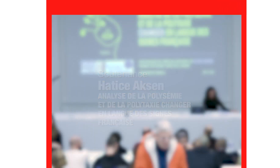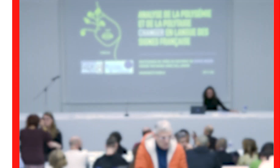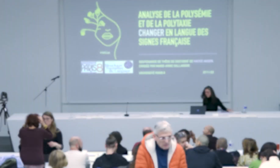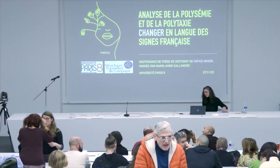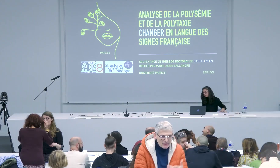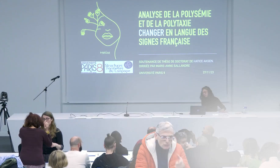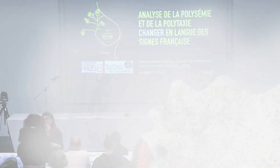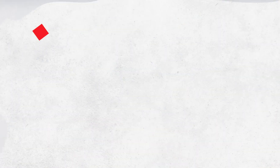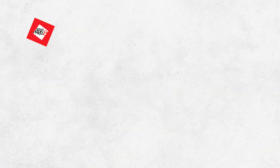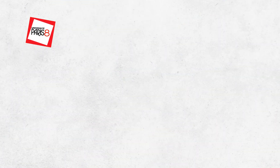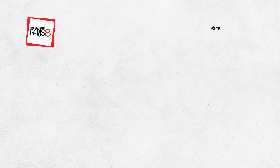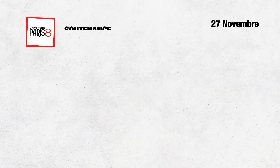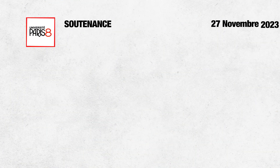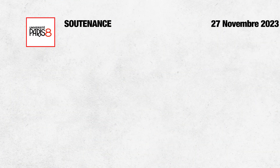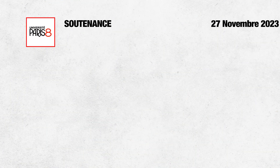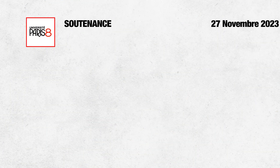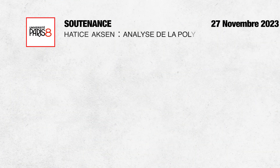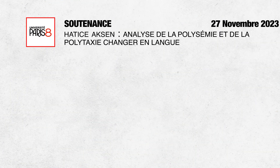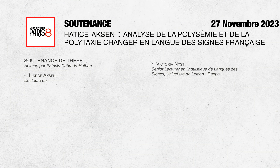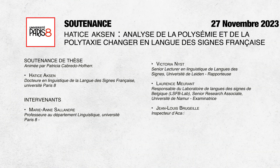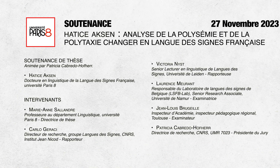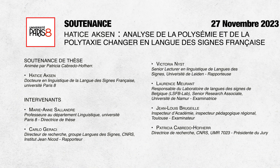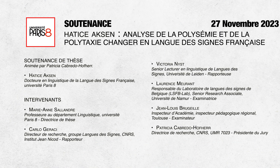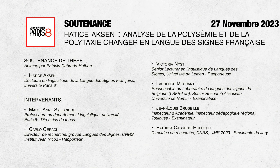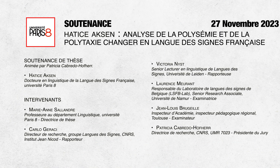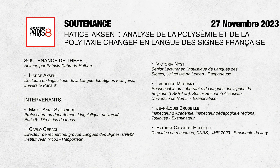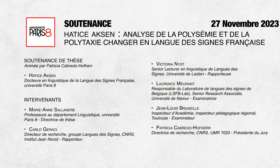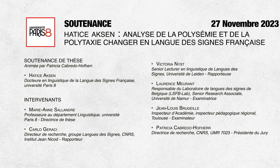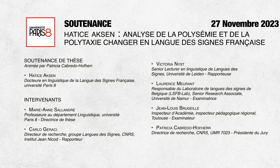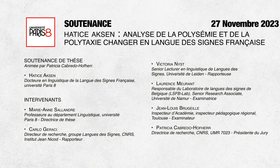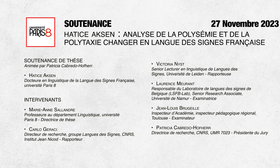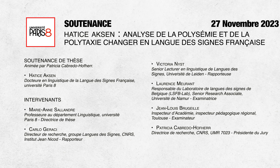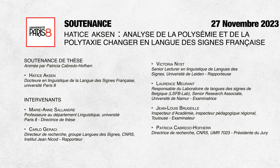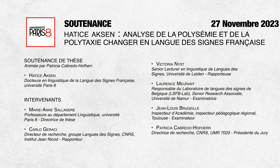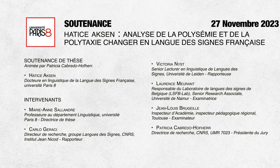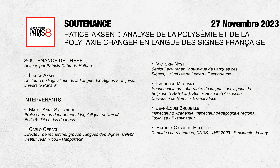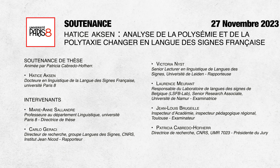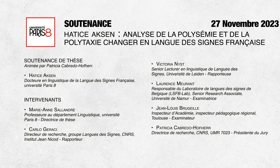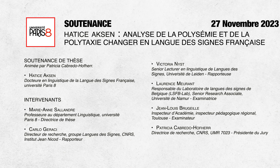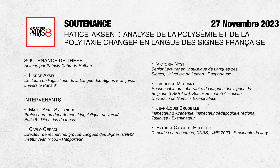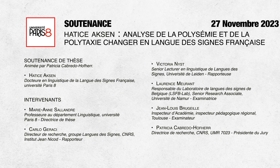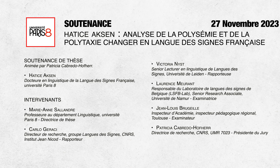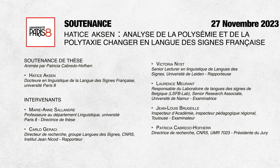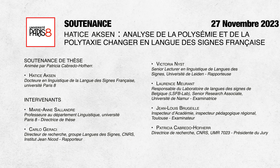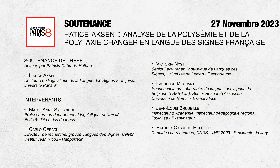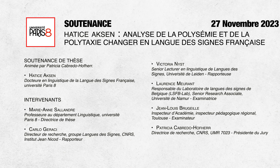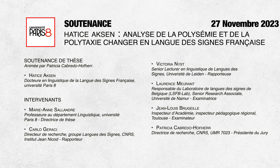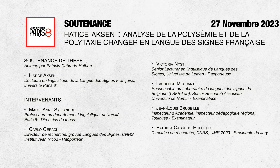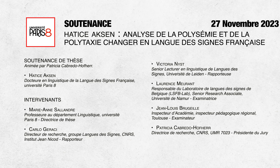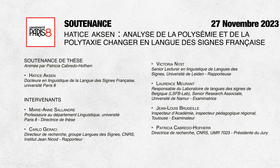Et maintenant, Atis, je vous invite à commencer votre présentation.